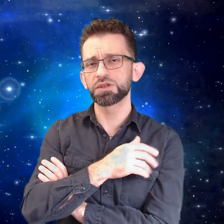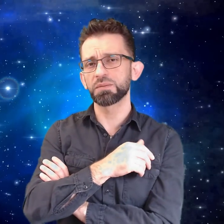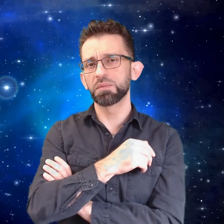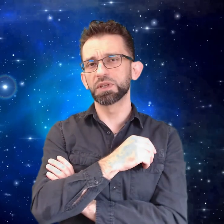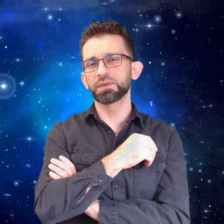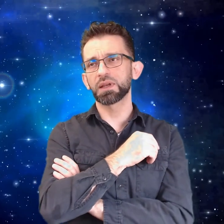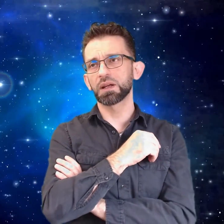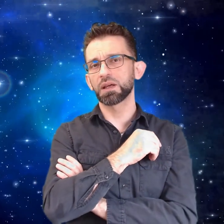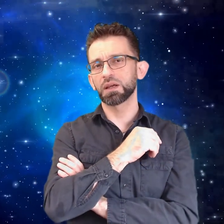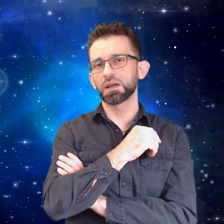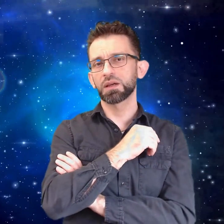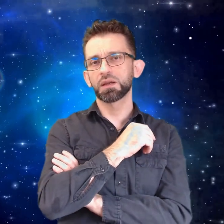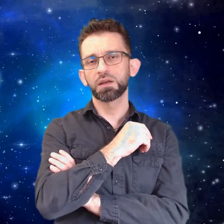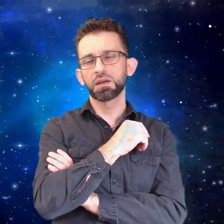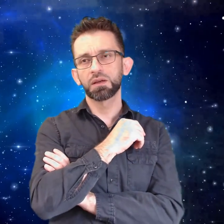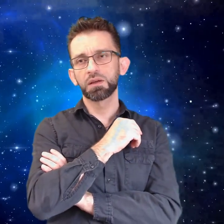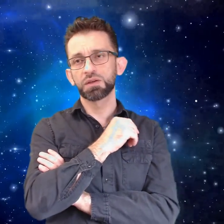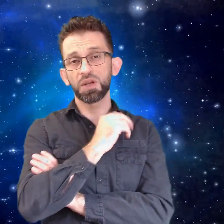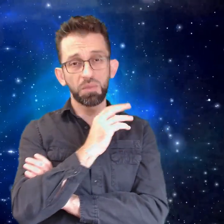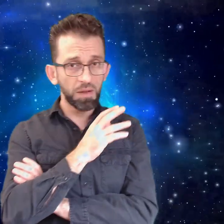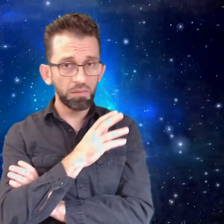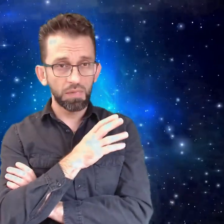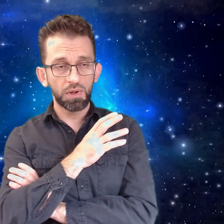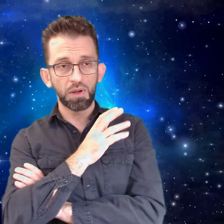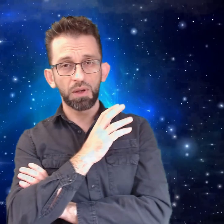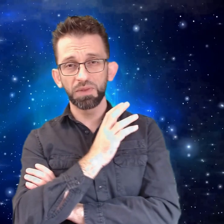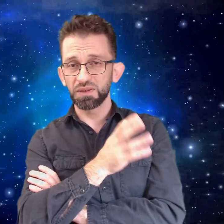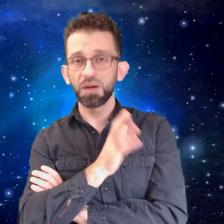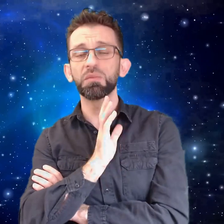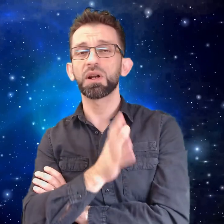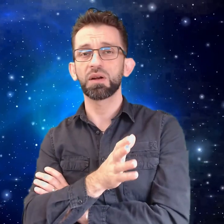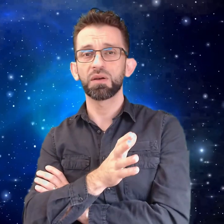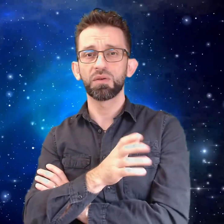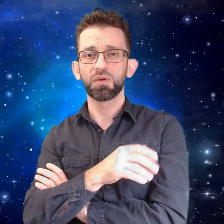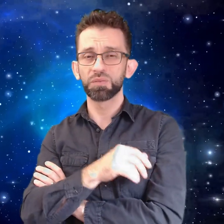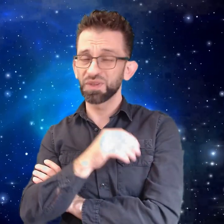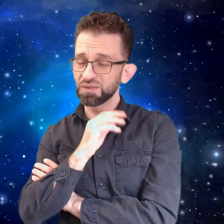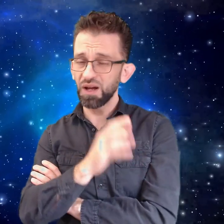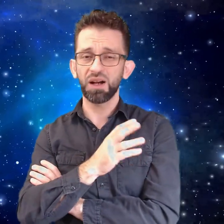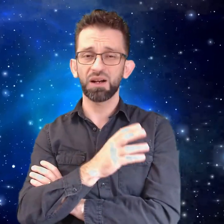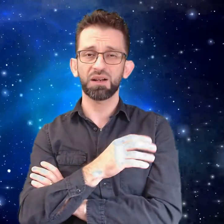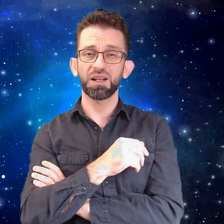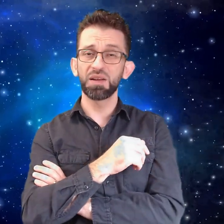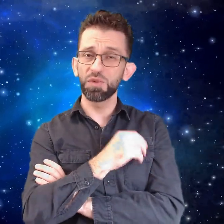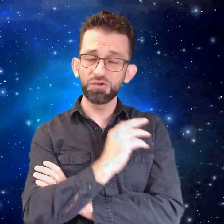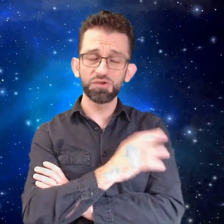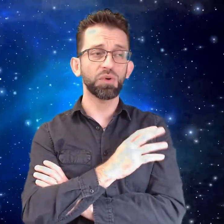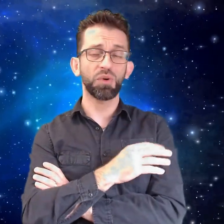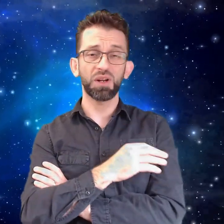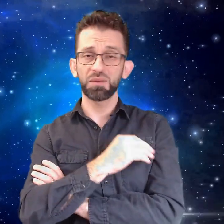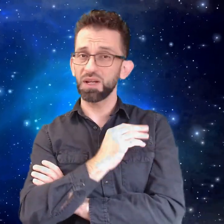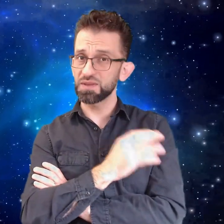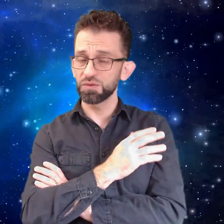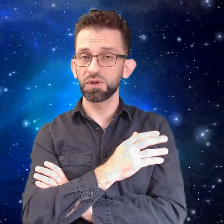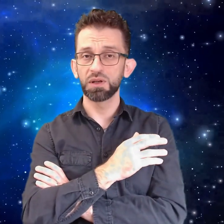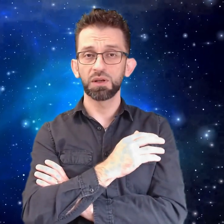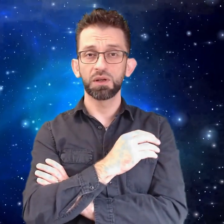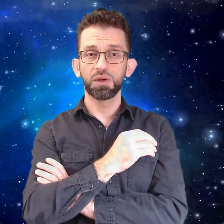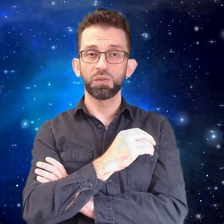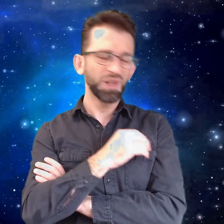شباب بتفكر هيك شباب بتتنمر وتتضحك على الموجوع وعلى المحزون واللي